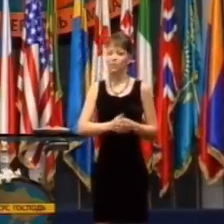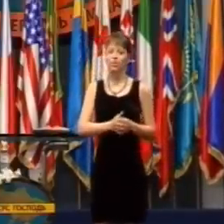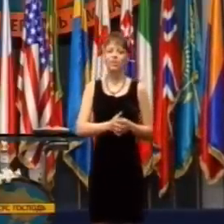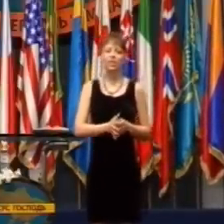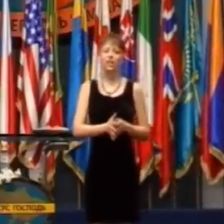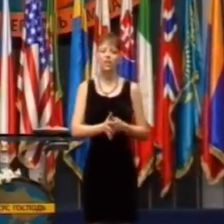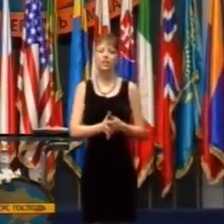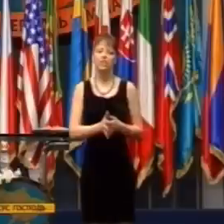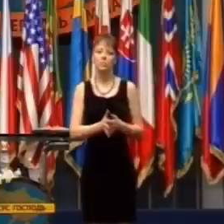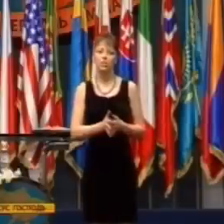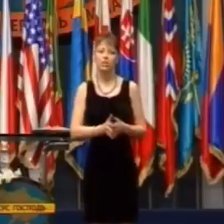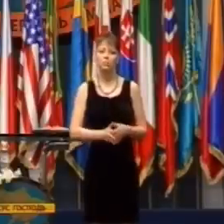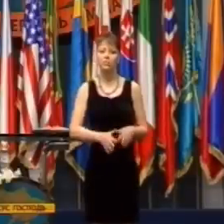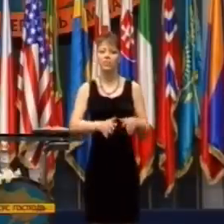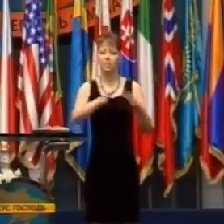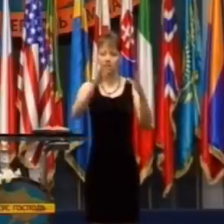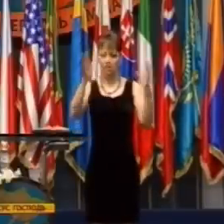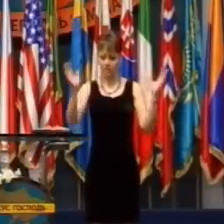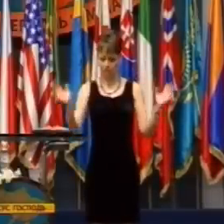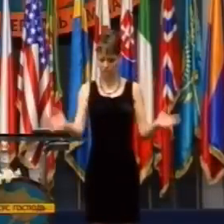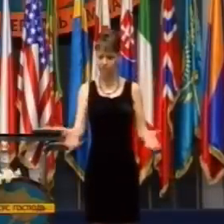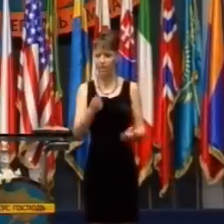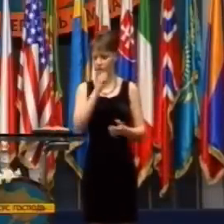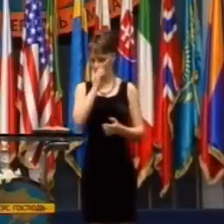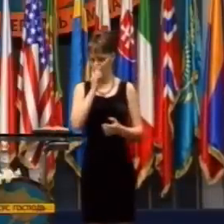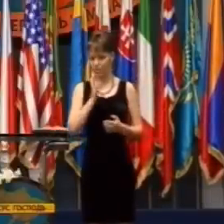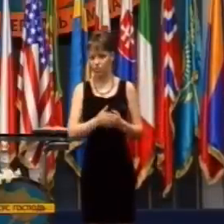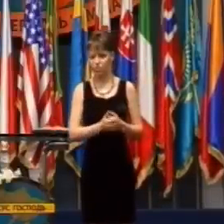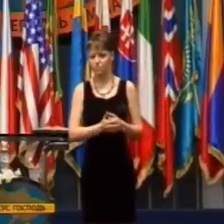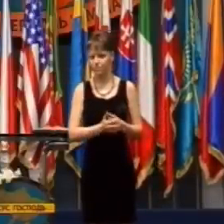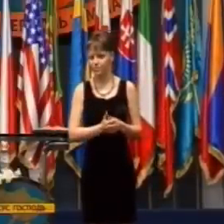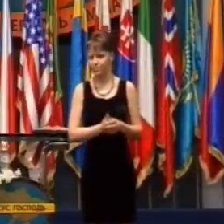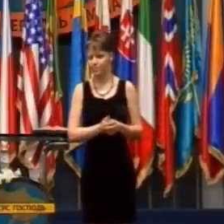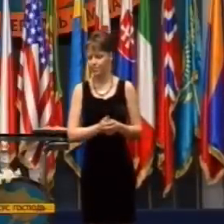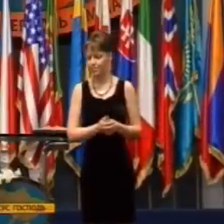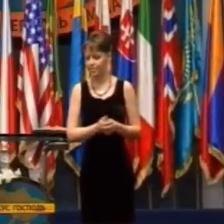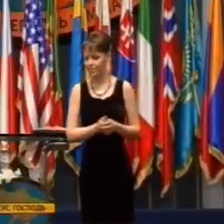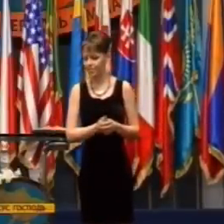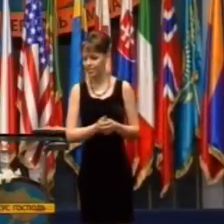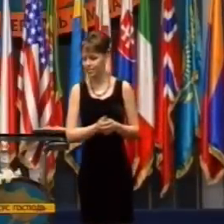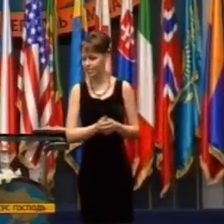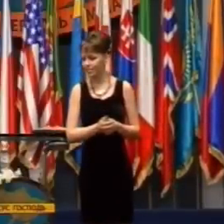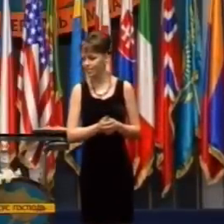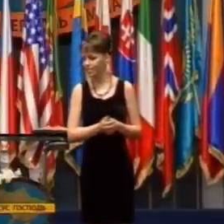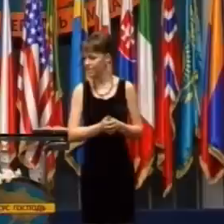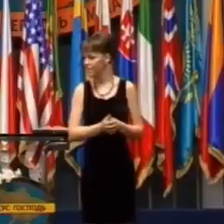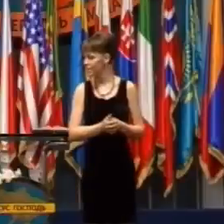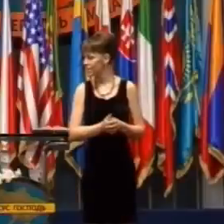som pripravoval celonárodnú konferenciu v Amerike a